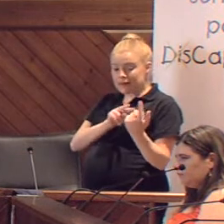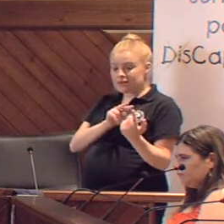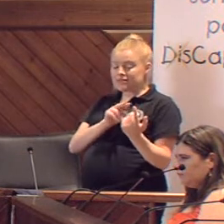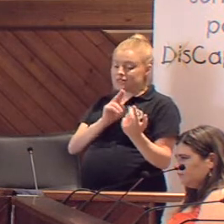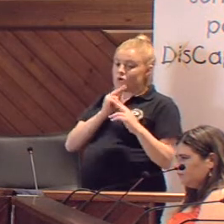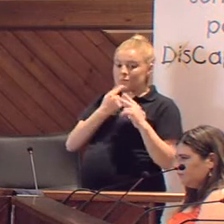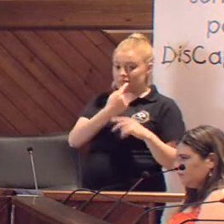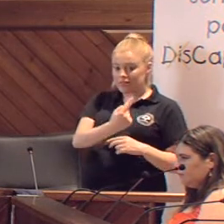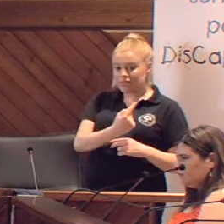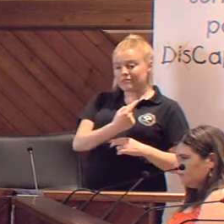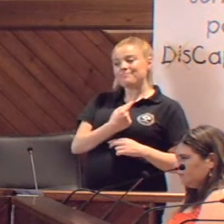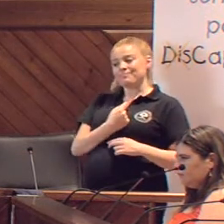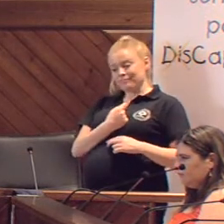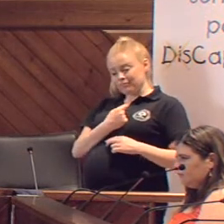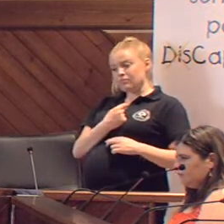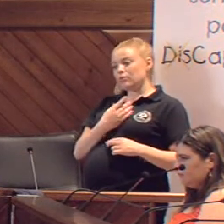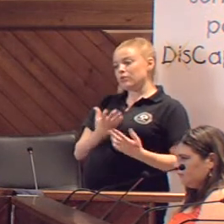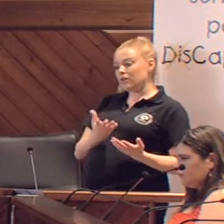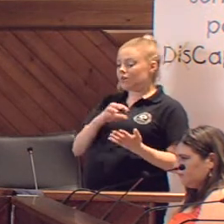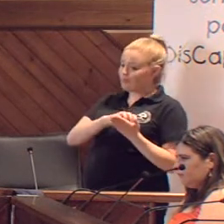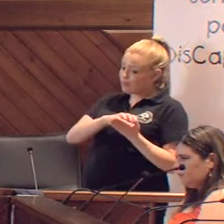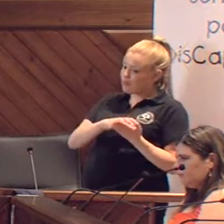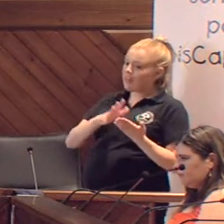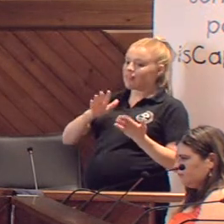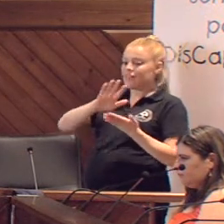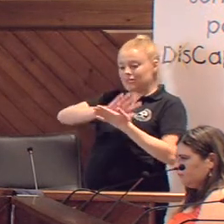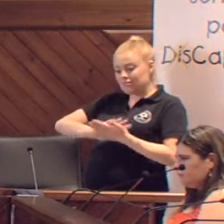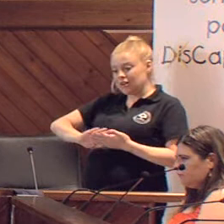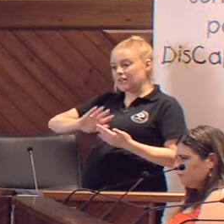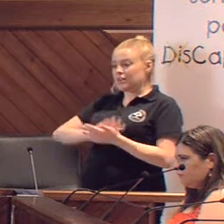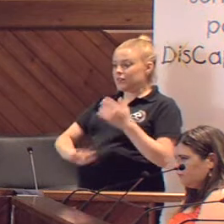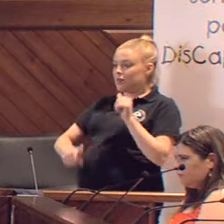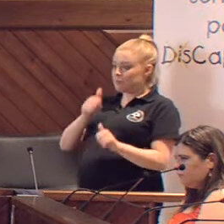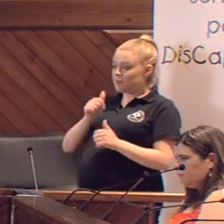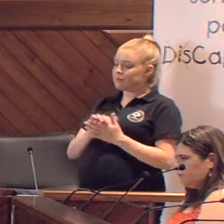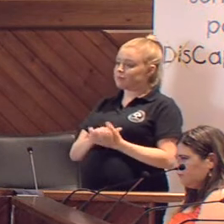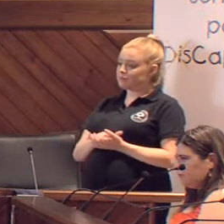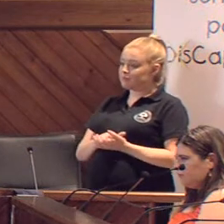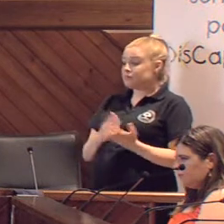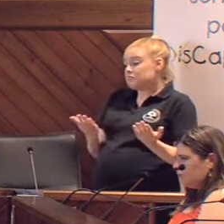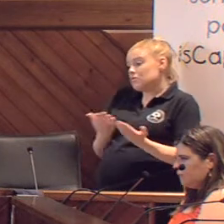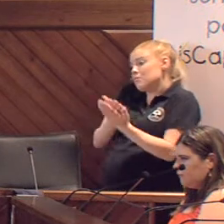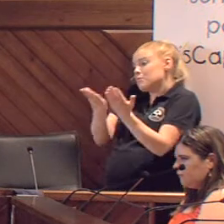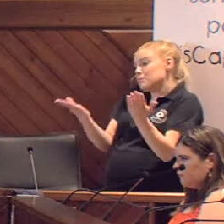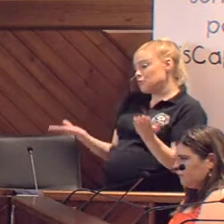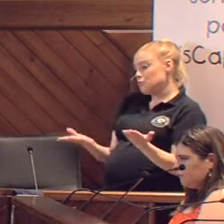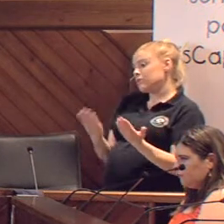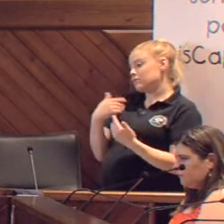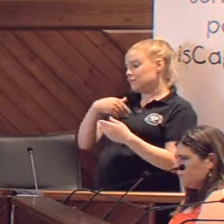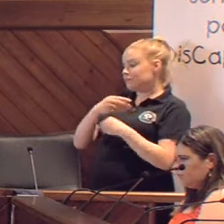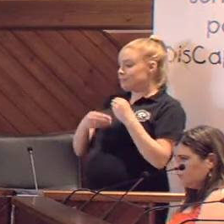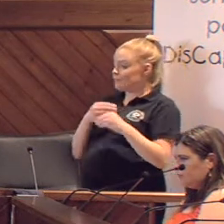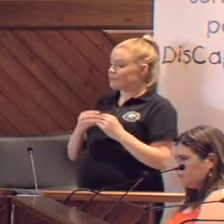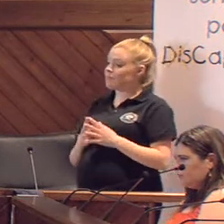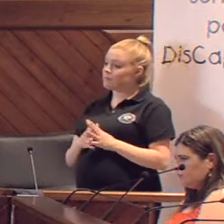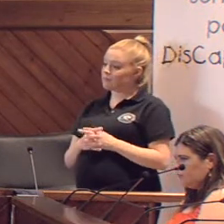por su nombre le puede sacar de muchas dudas y de muchas angustias y a una propuesta que hacemos desde